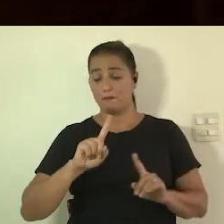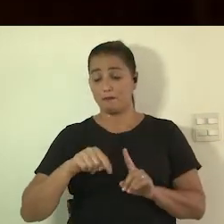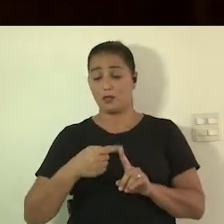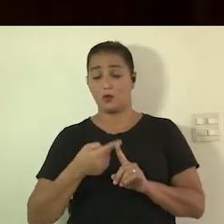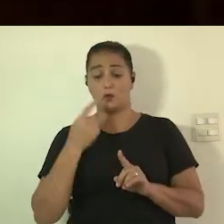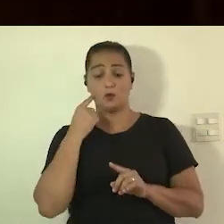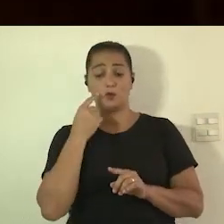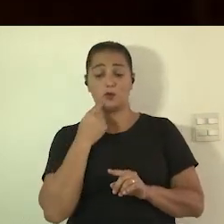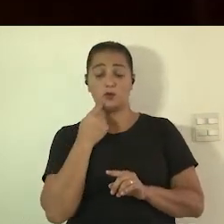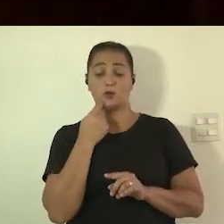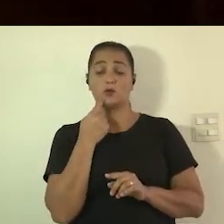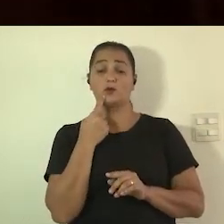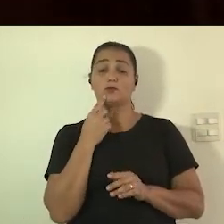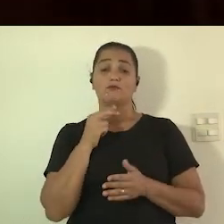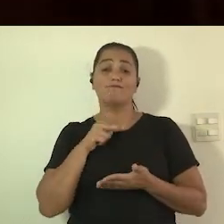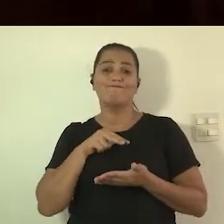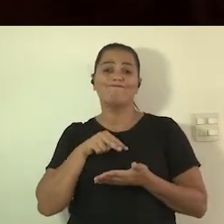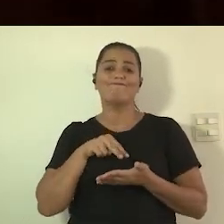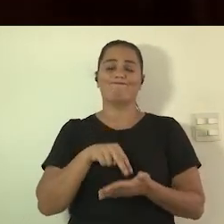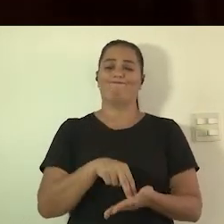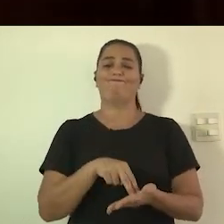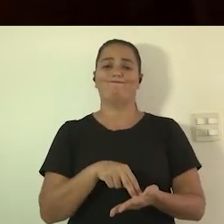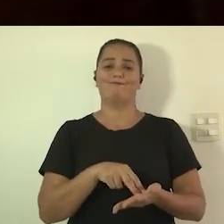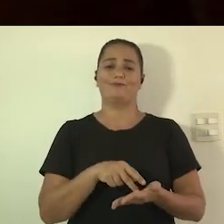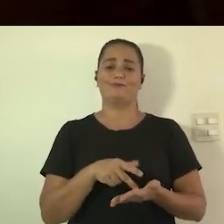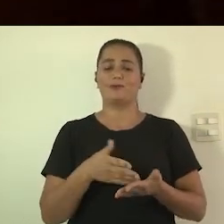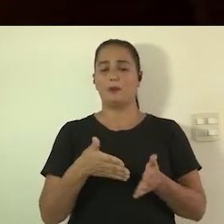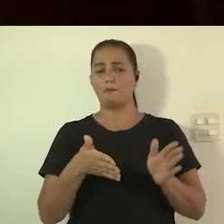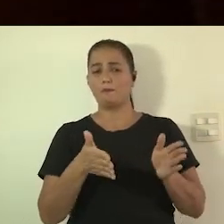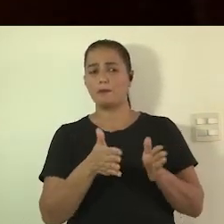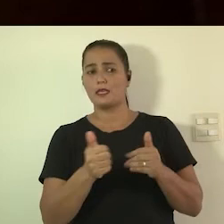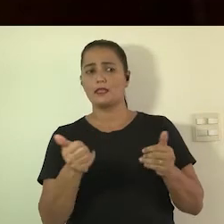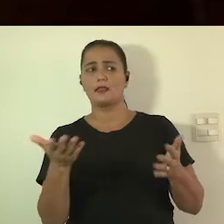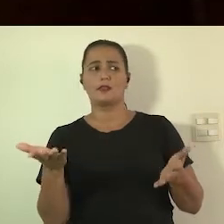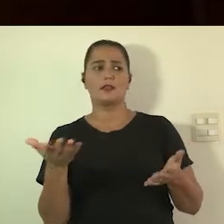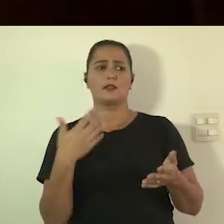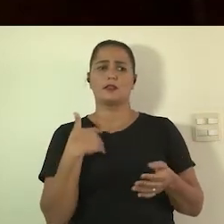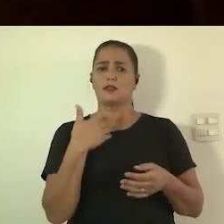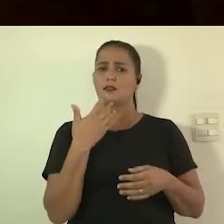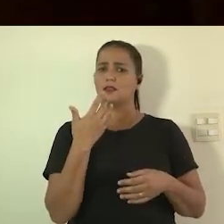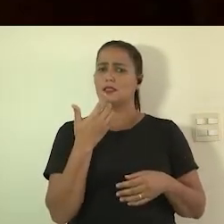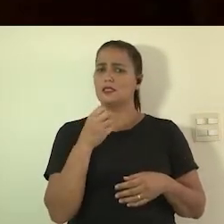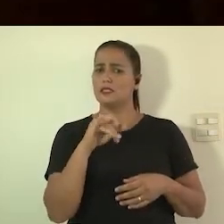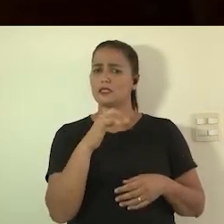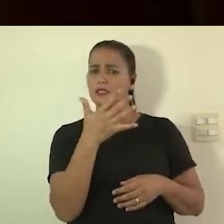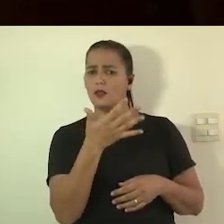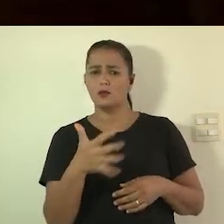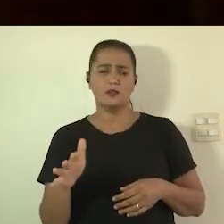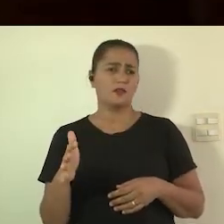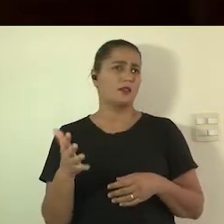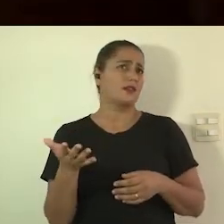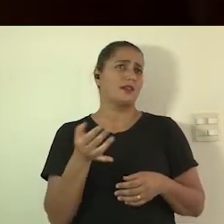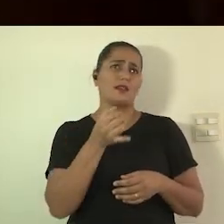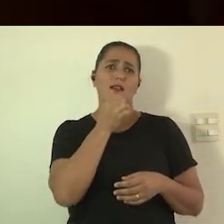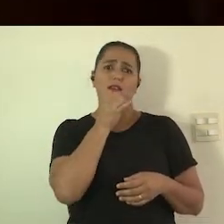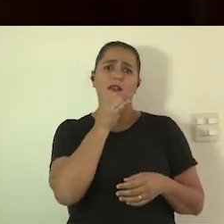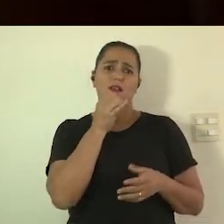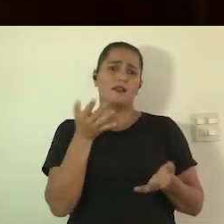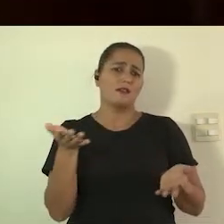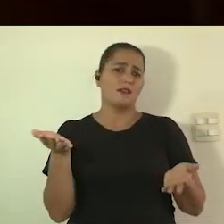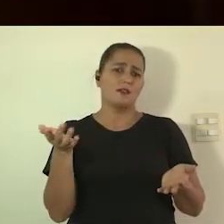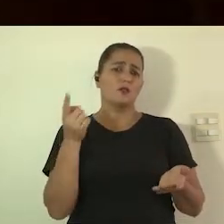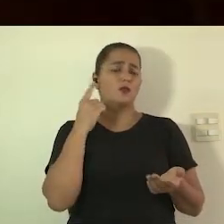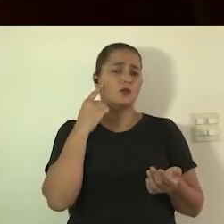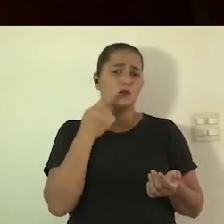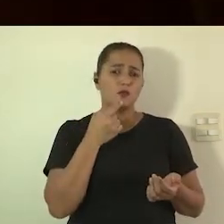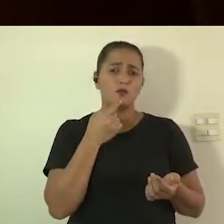surdos se posicionarem pedindo dizendo olha a gente não vai se não tiver né porque os